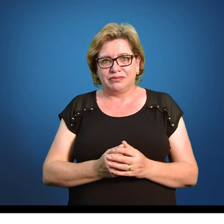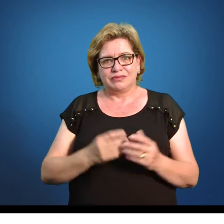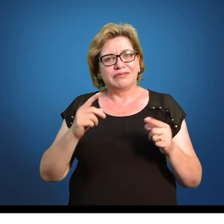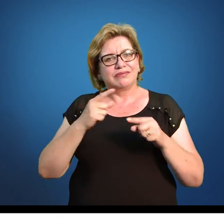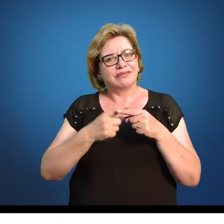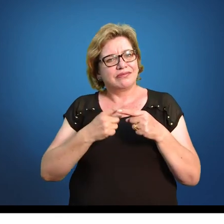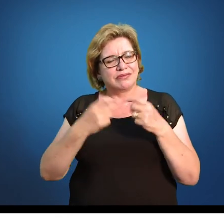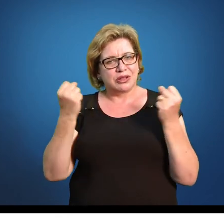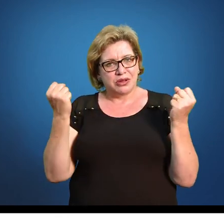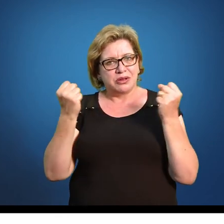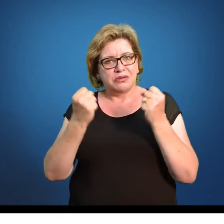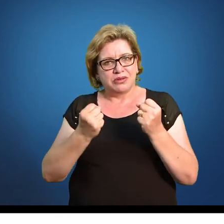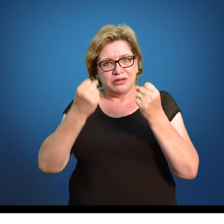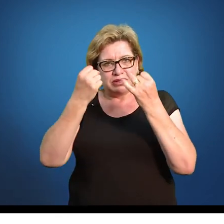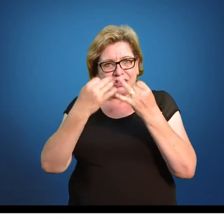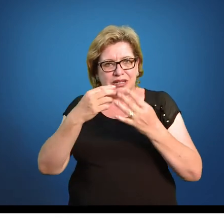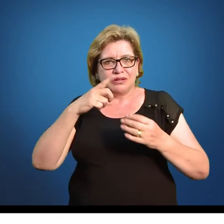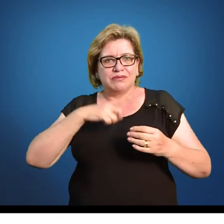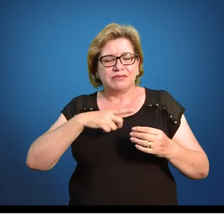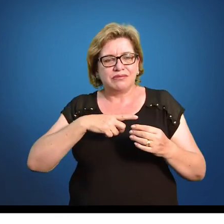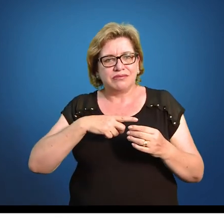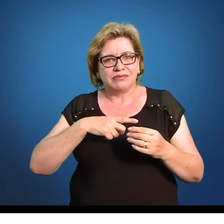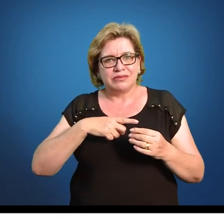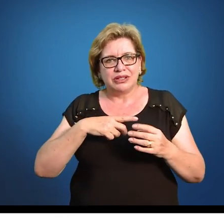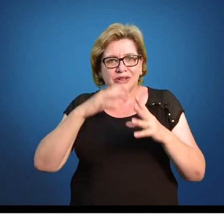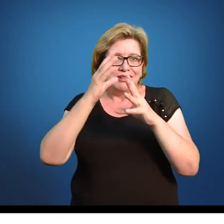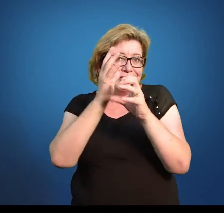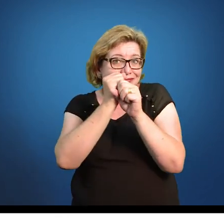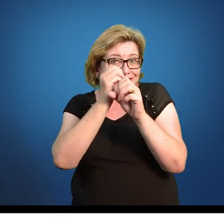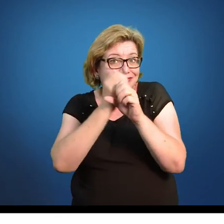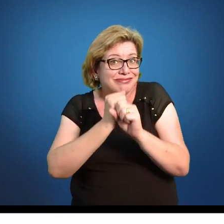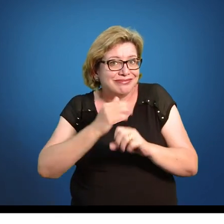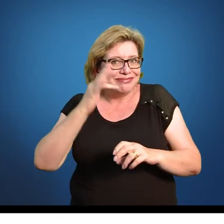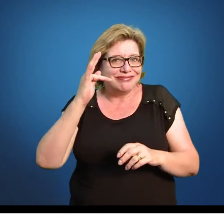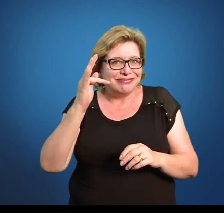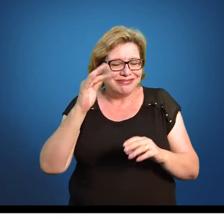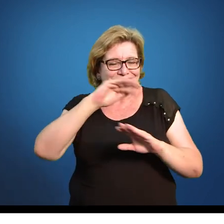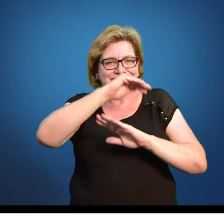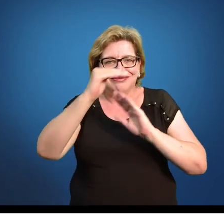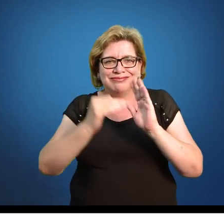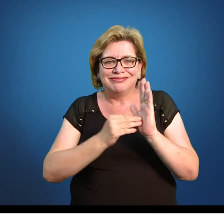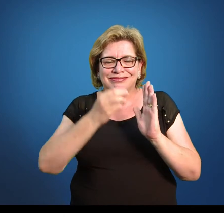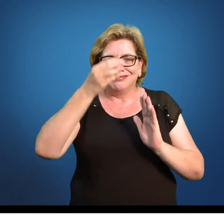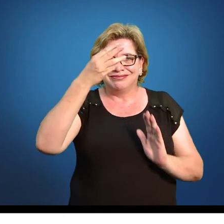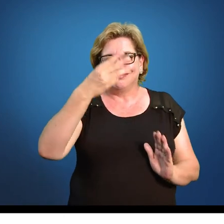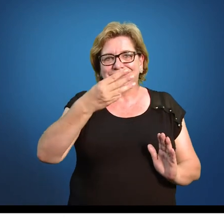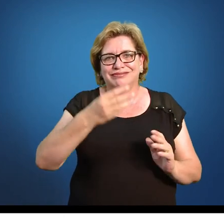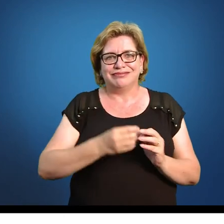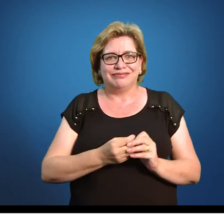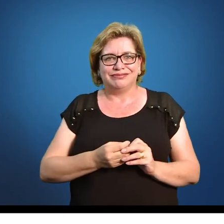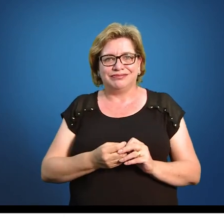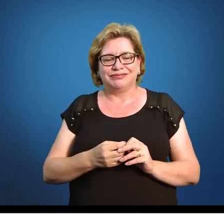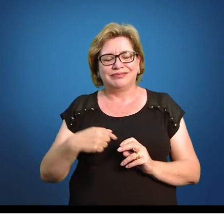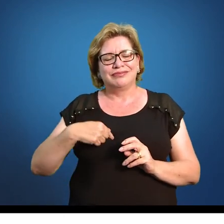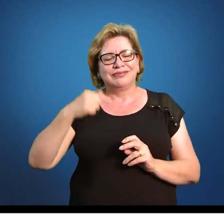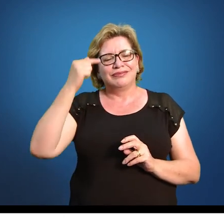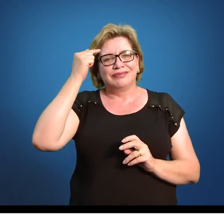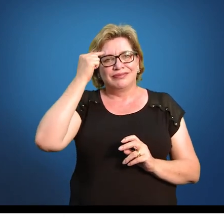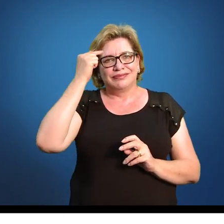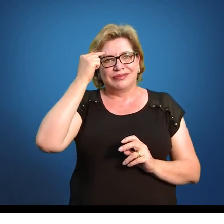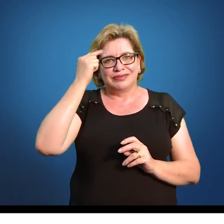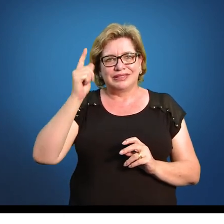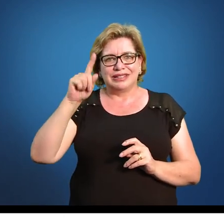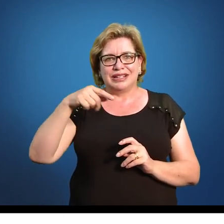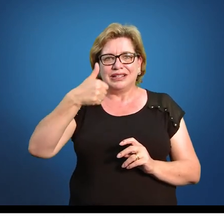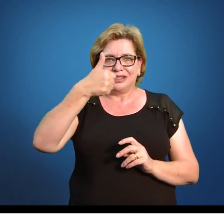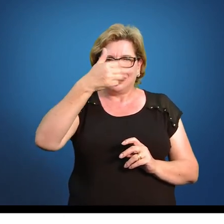Por que eu posso falar isso? Porque eu tive a soma das frequências até chegar no 3. Então, pensem lá. 18